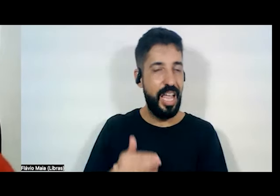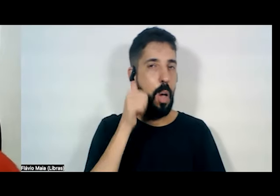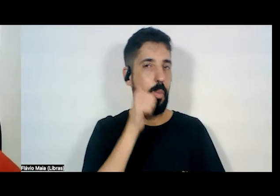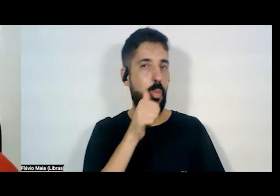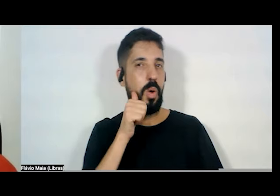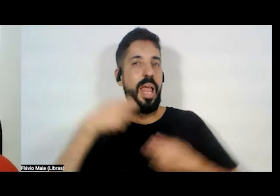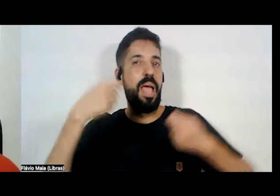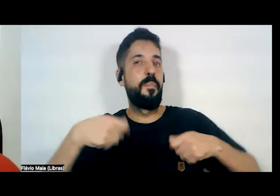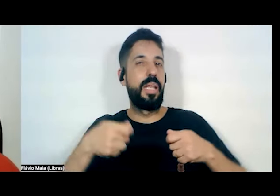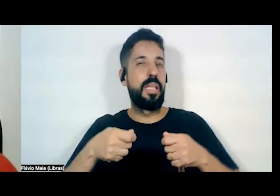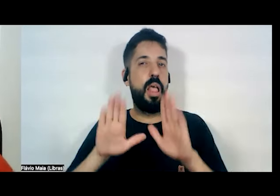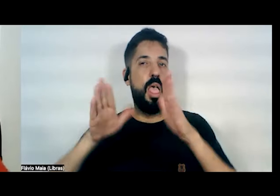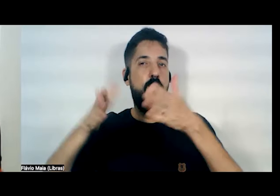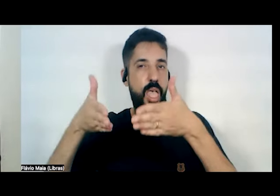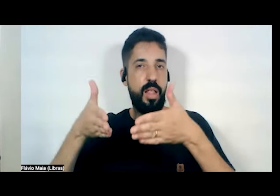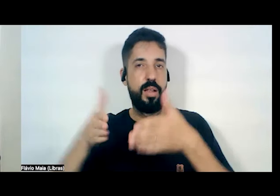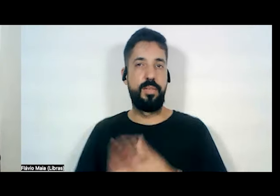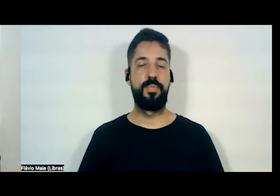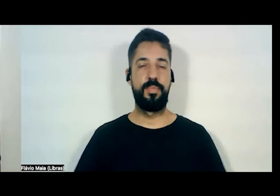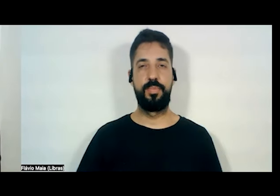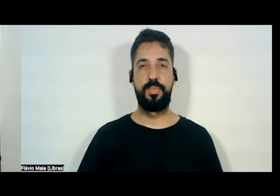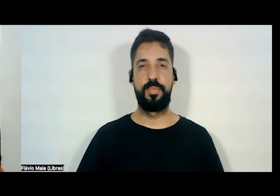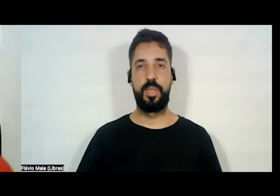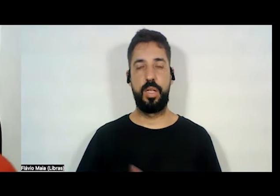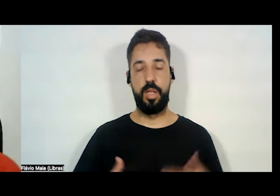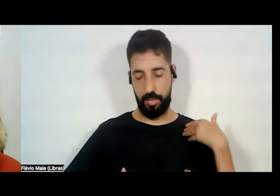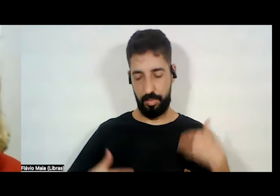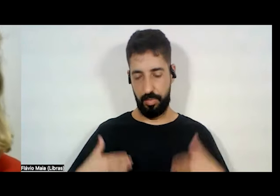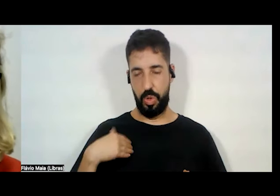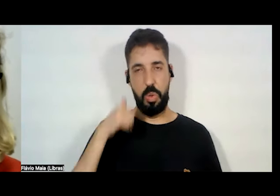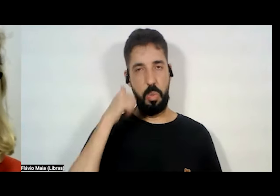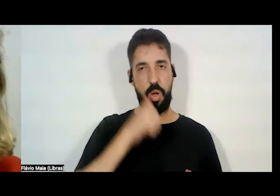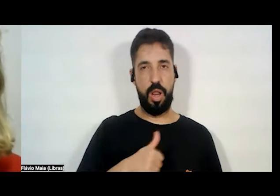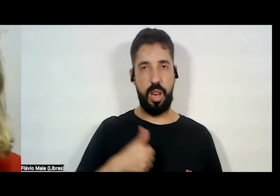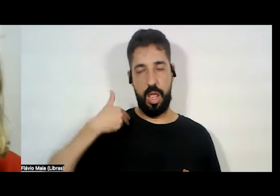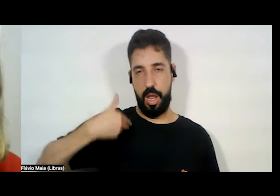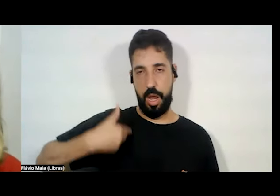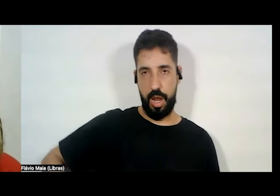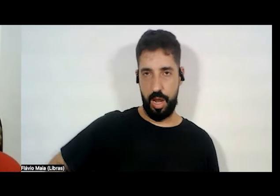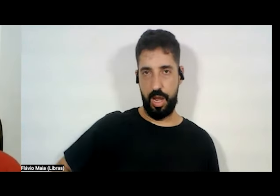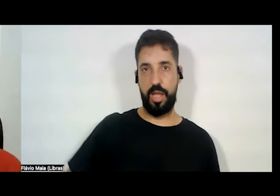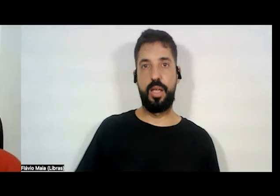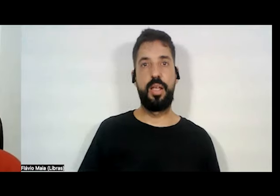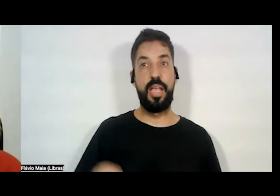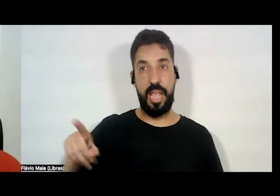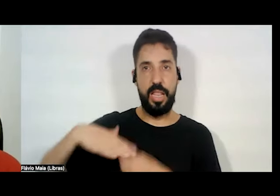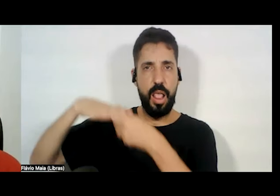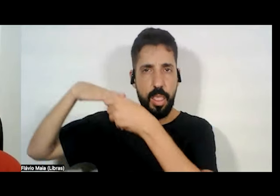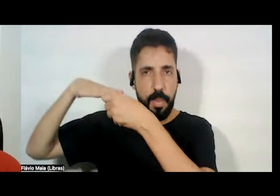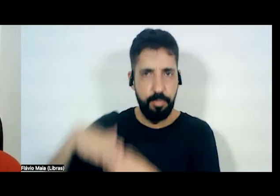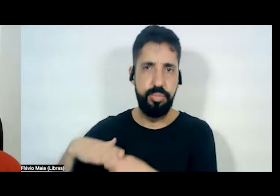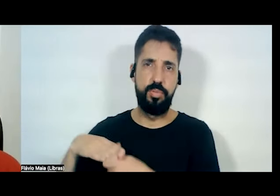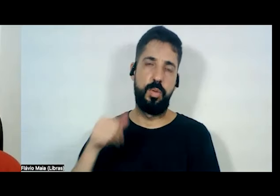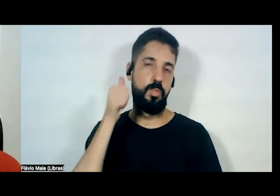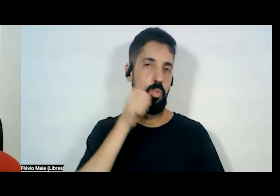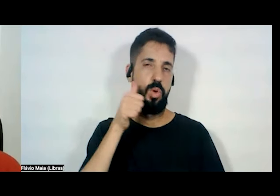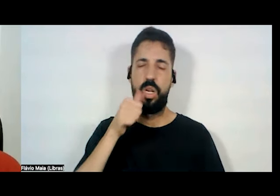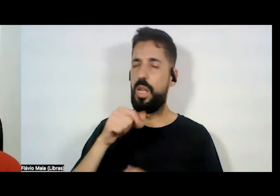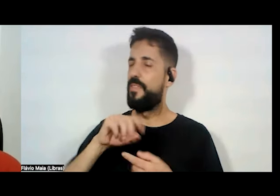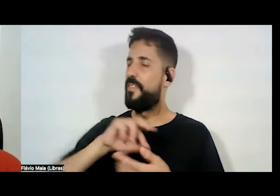se apresentar, se comportar, ser. Eles oprimem as mulheres de todas as formas.